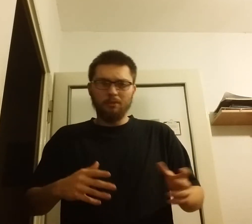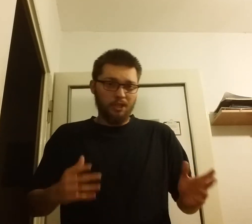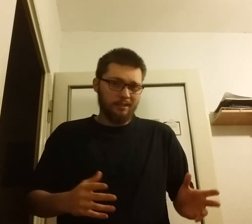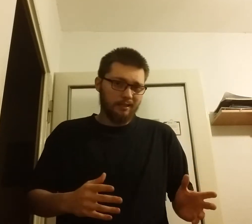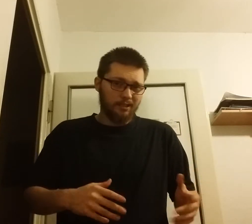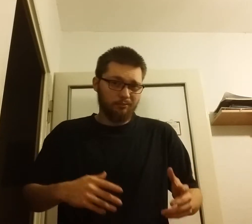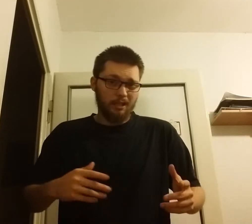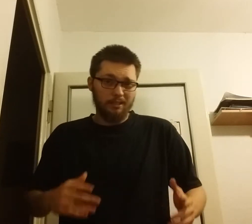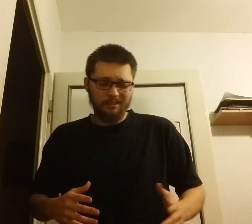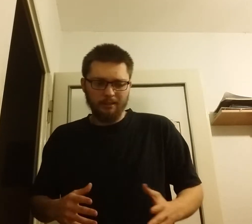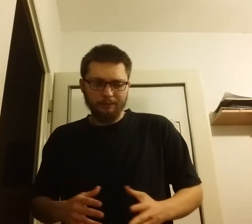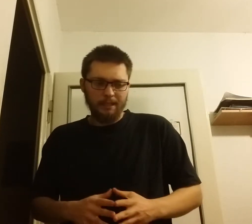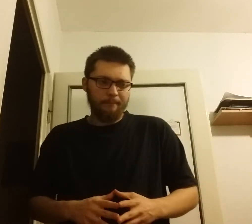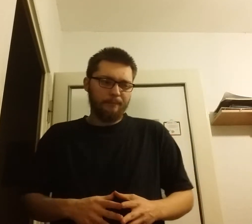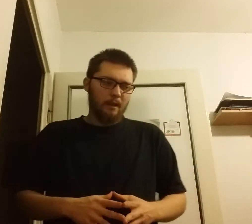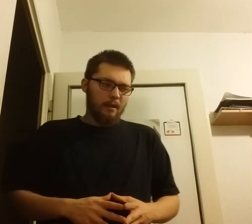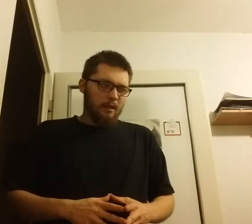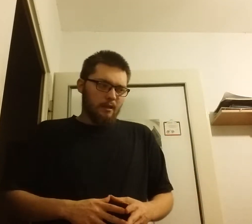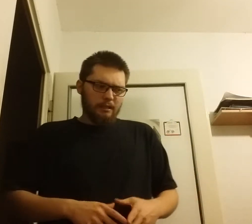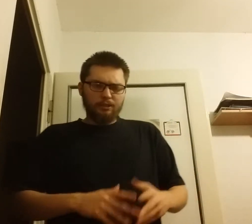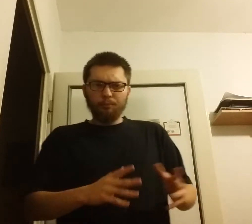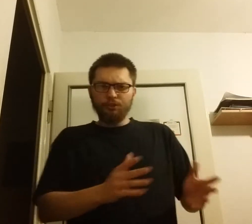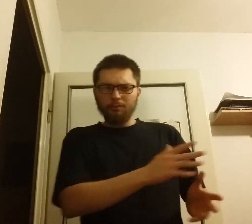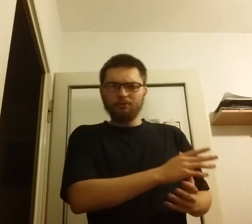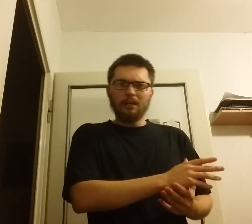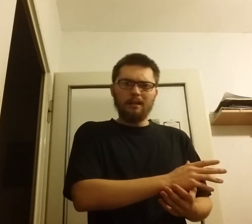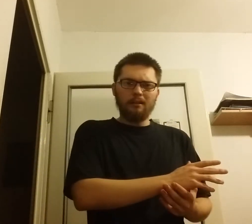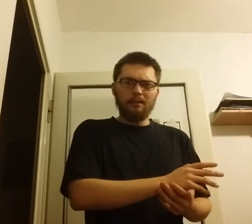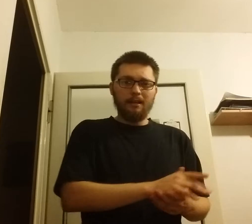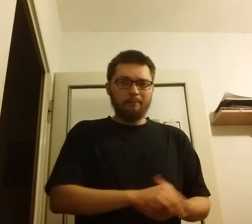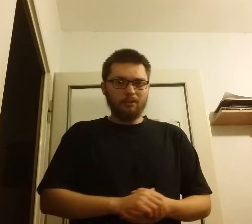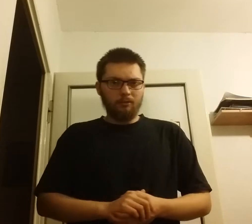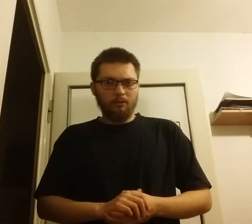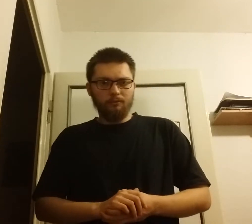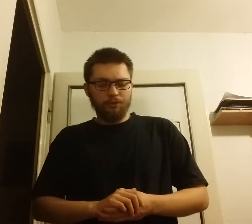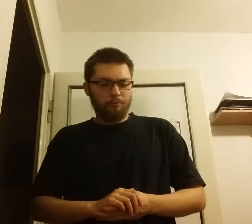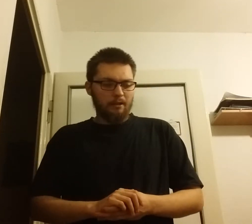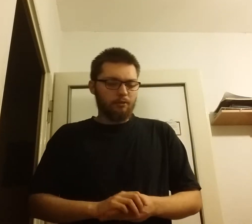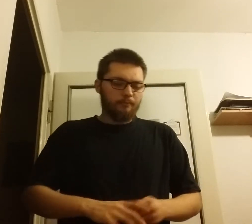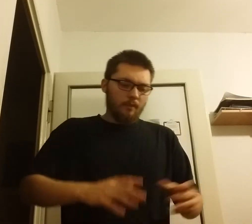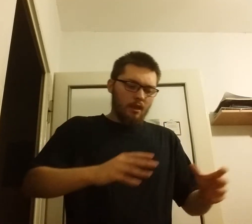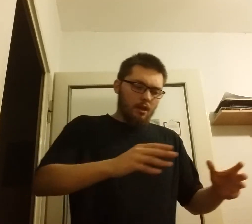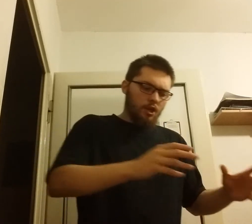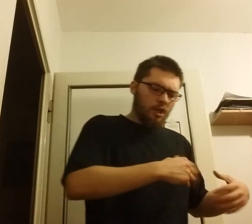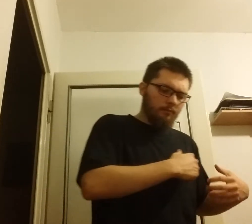nie interesuje nie zajmuje są osoby które lepiej to wytłumaczył. I